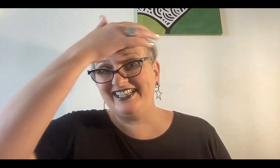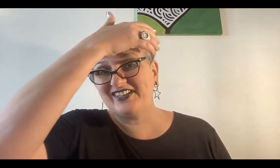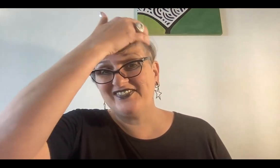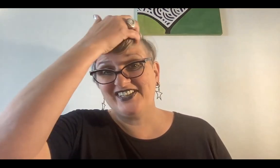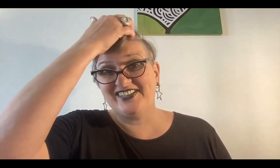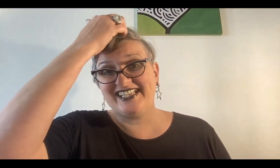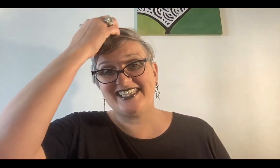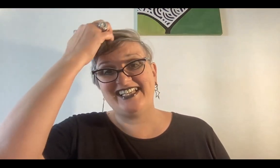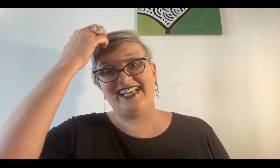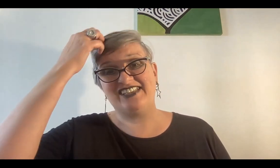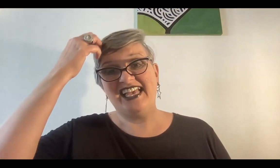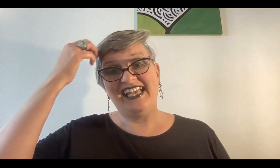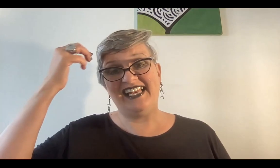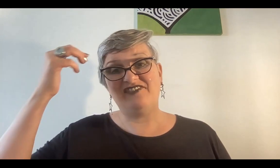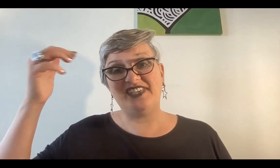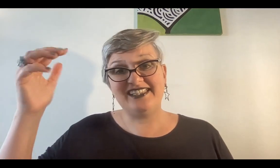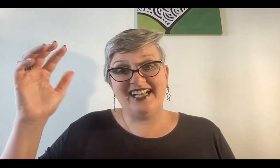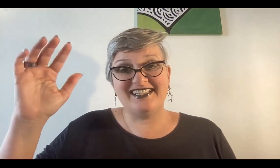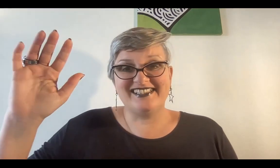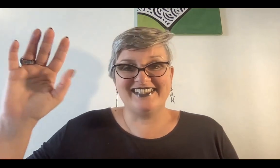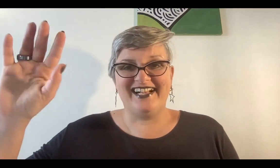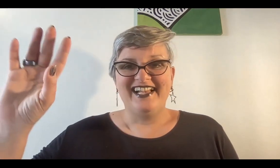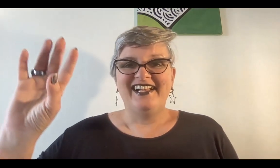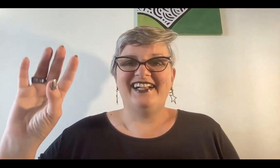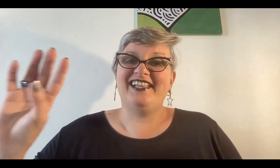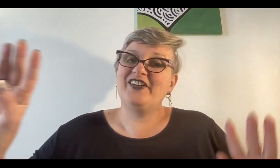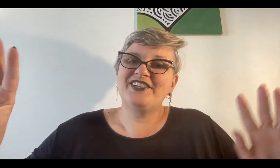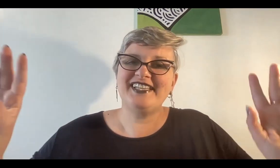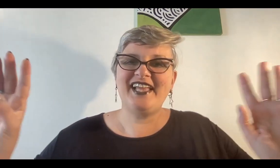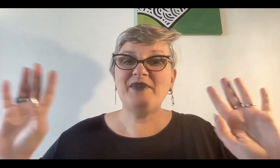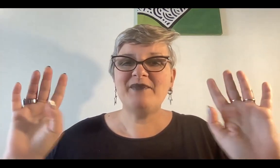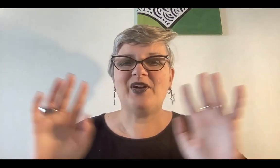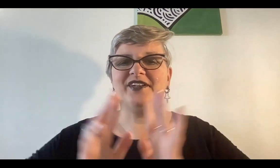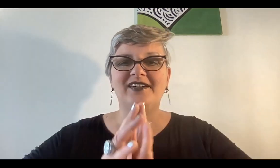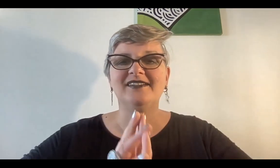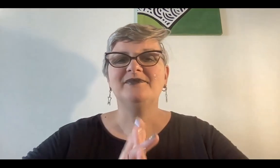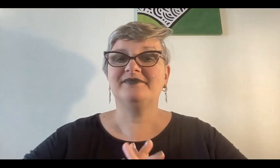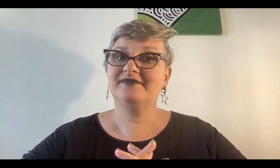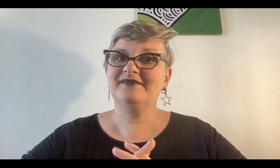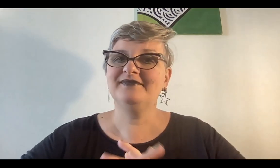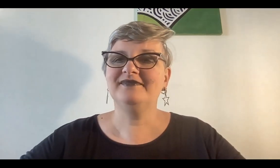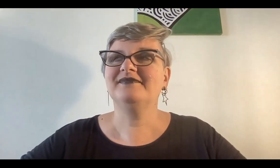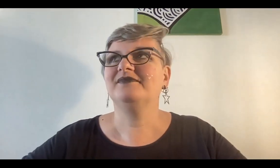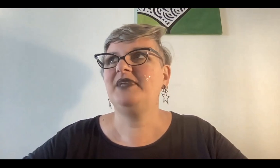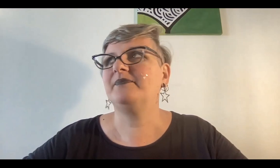Los romanos lo que hacían es, en las fiestas de los dioses ni hablemos, ¿no? Bien.